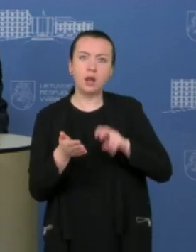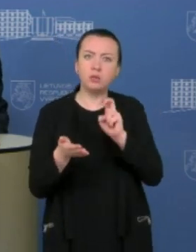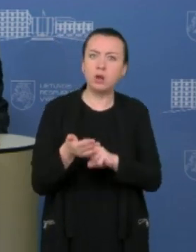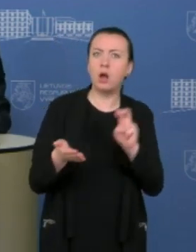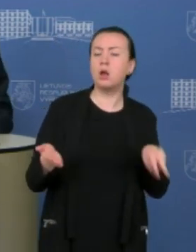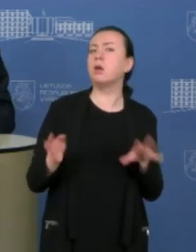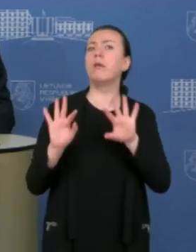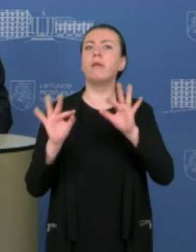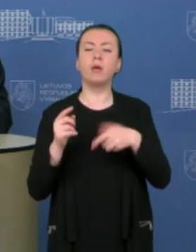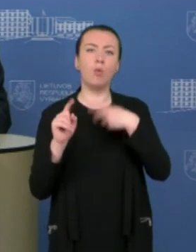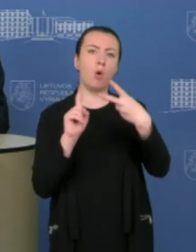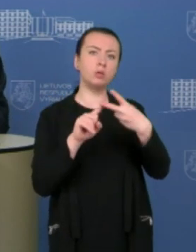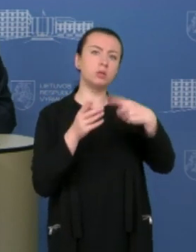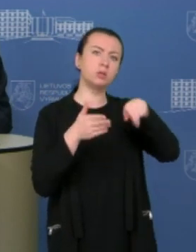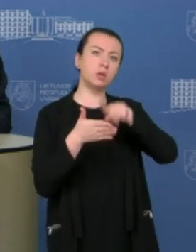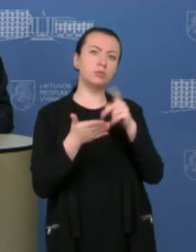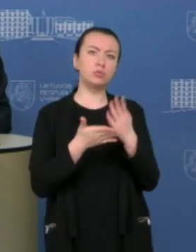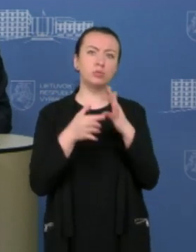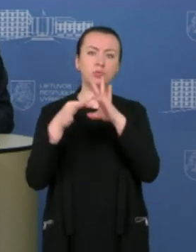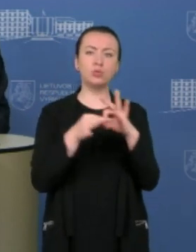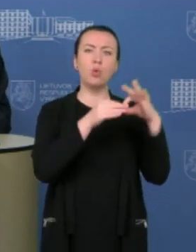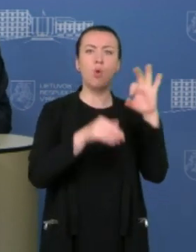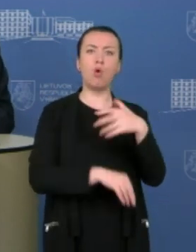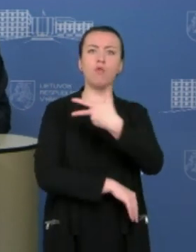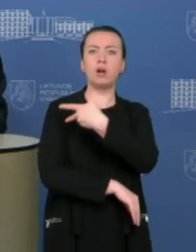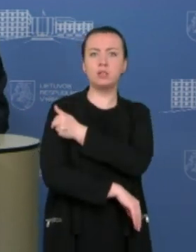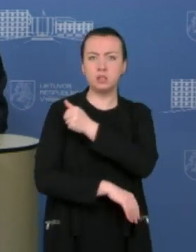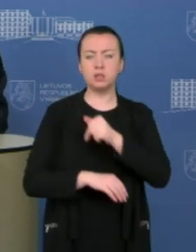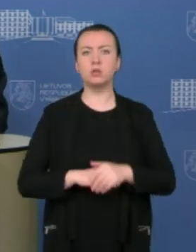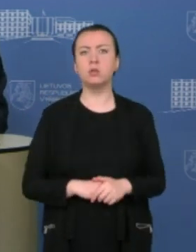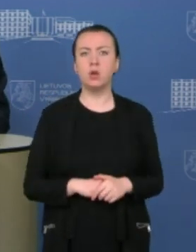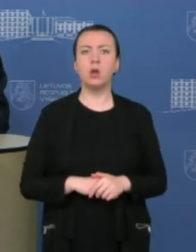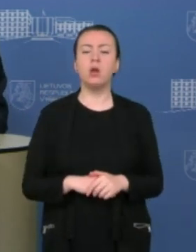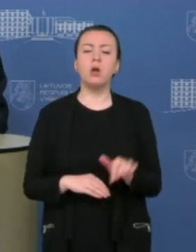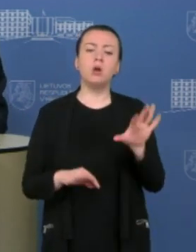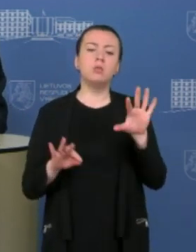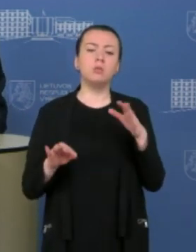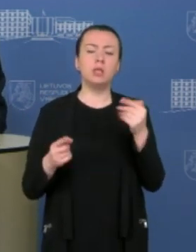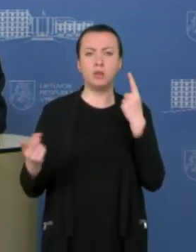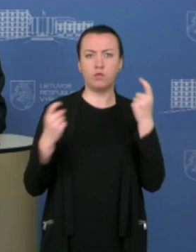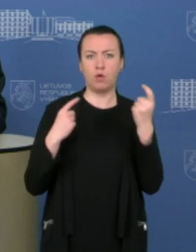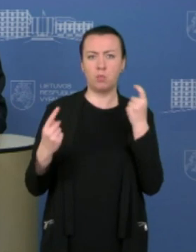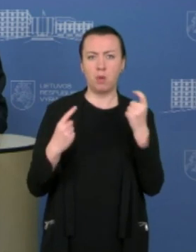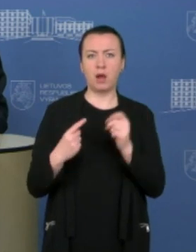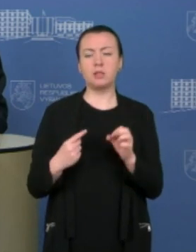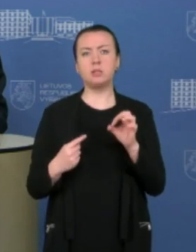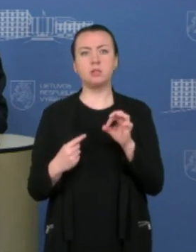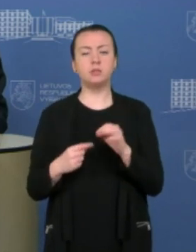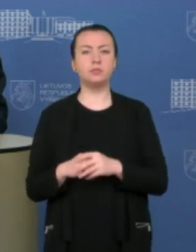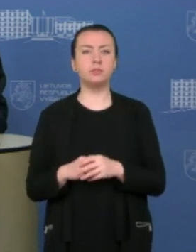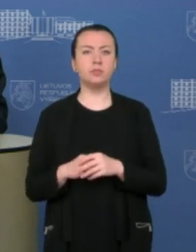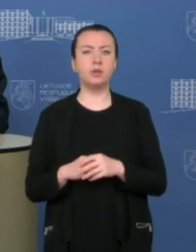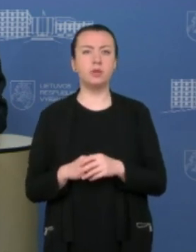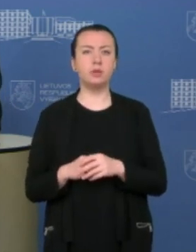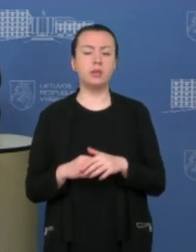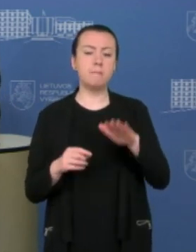panašiai. O antras klausimas būtų dėl vakcinų ir mažų lygoninių. Kokia informacija pasiekė ministerija dėl mažų